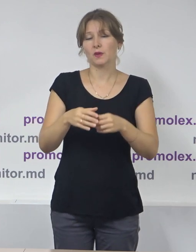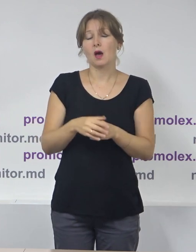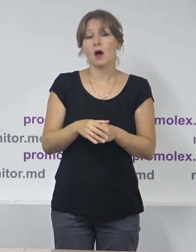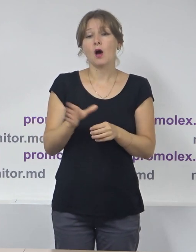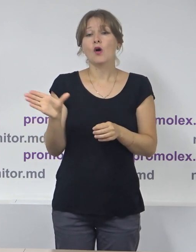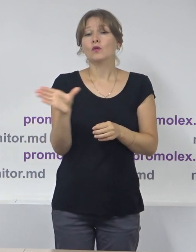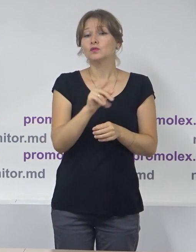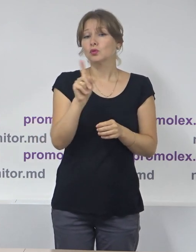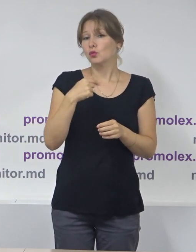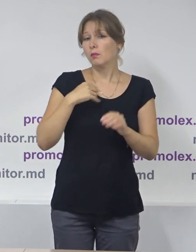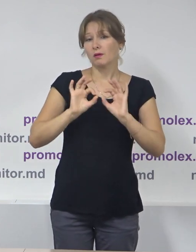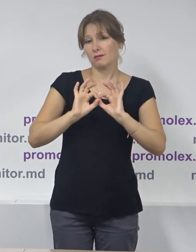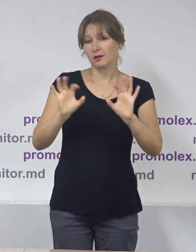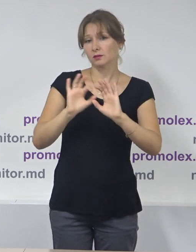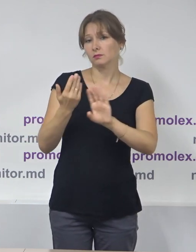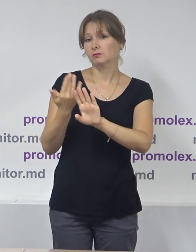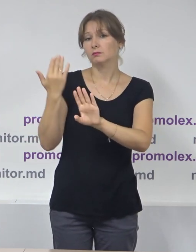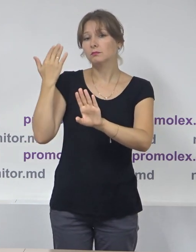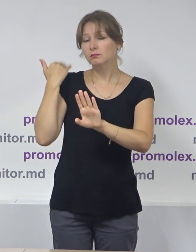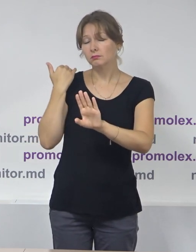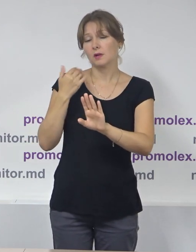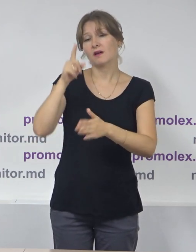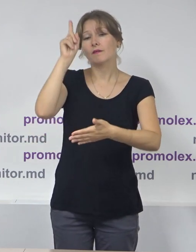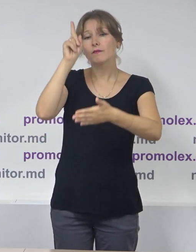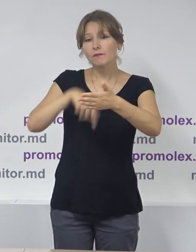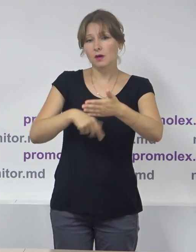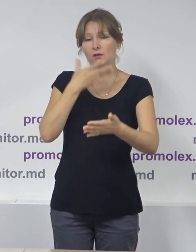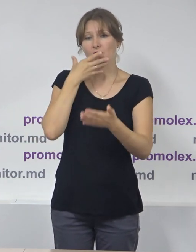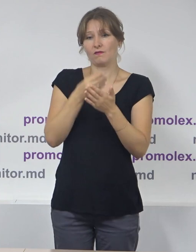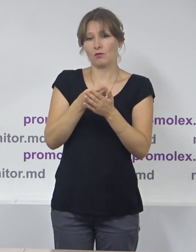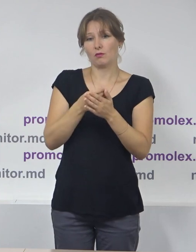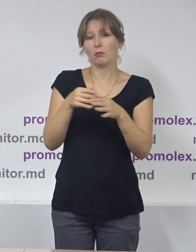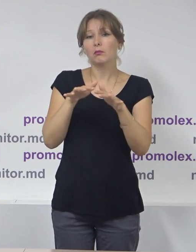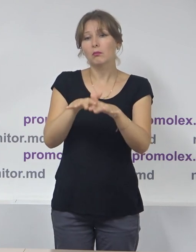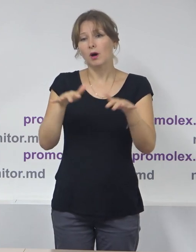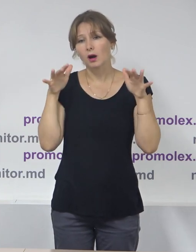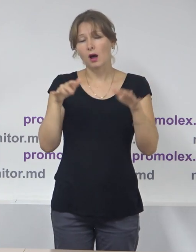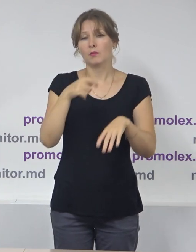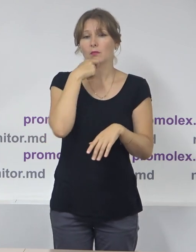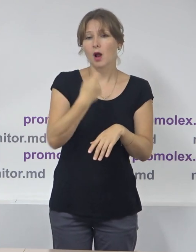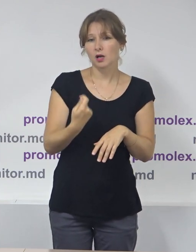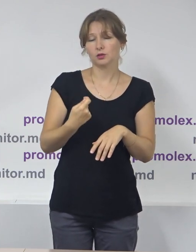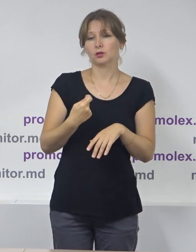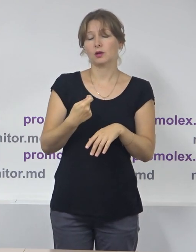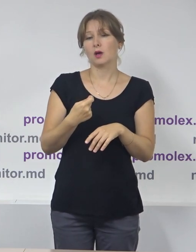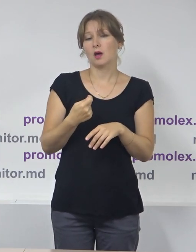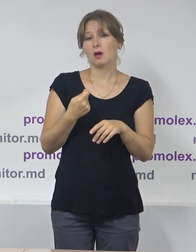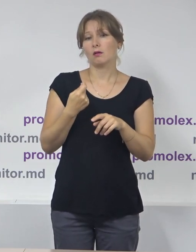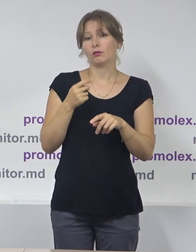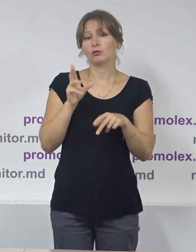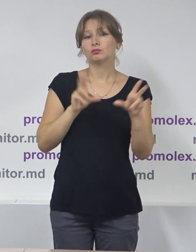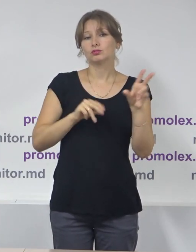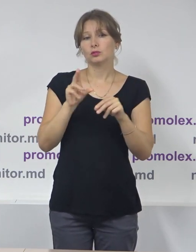spus mai sus, încrederea în autoritățile publice locale rămâne a fi printre cele mai înalte, chiar batere